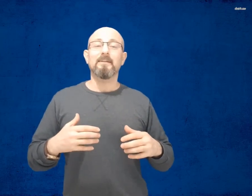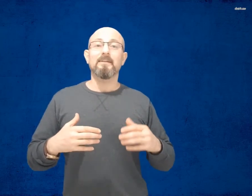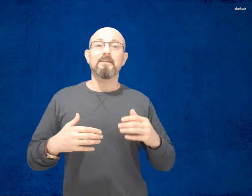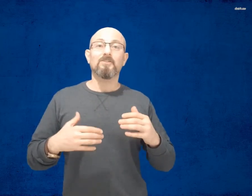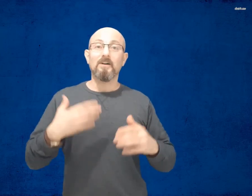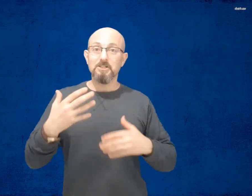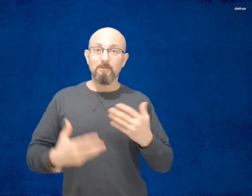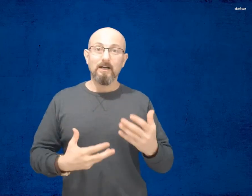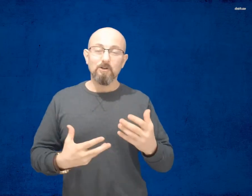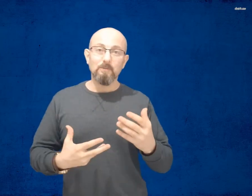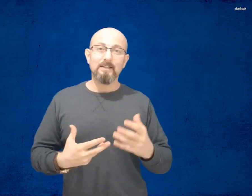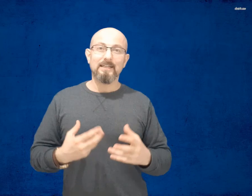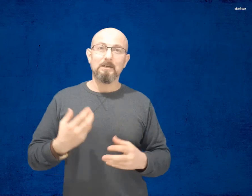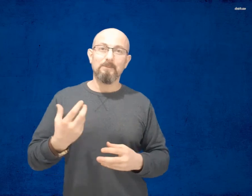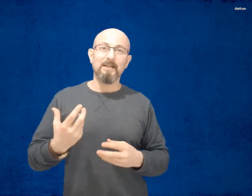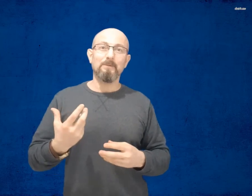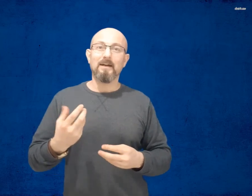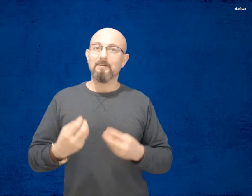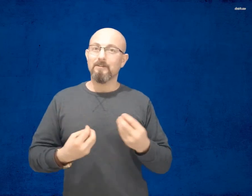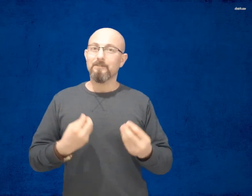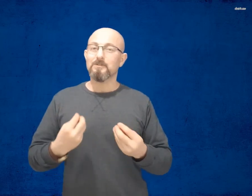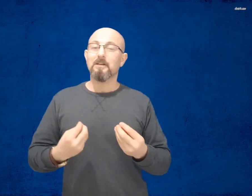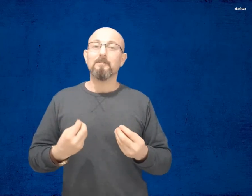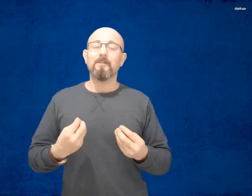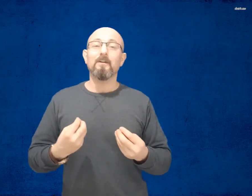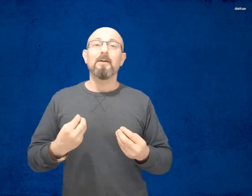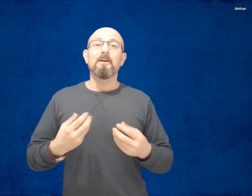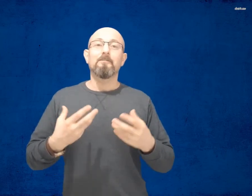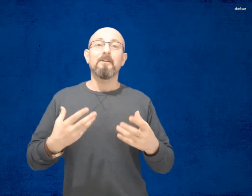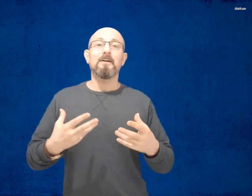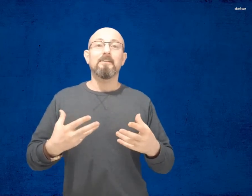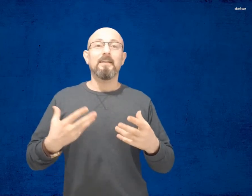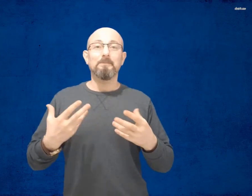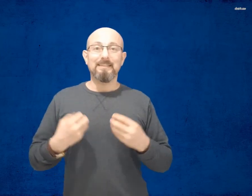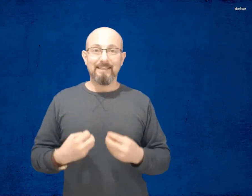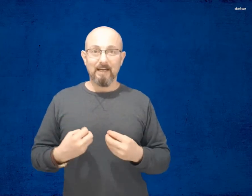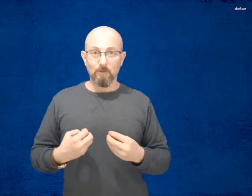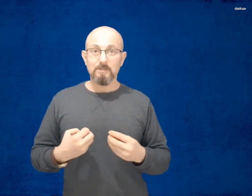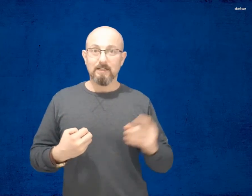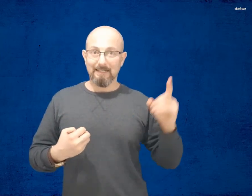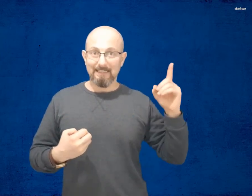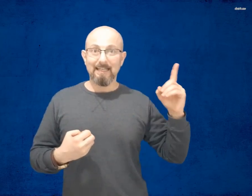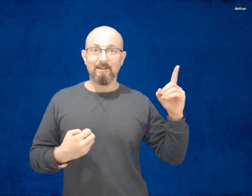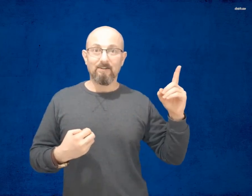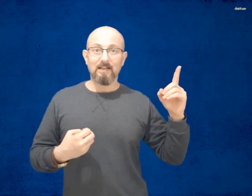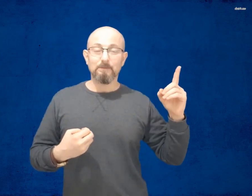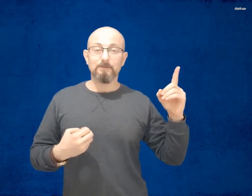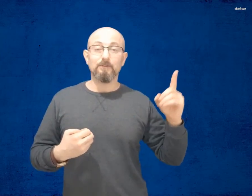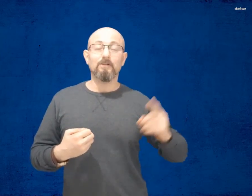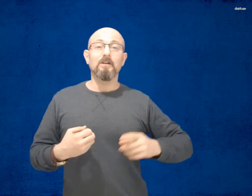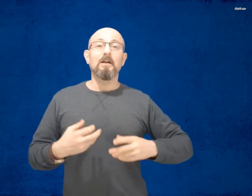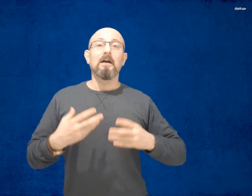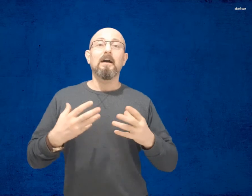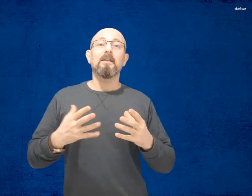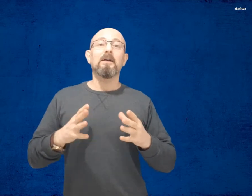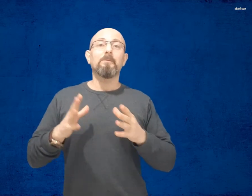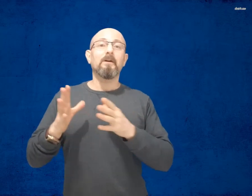تراجع معلوماتك بلعبة خفيفة الظريفة في لعننا لعبة الكاهوت رح يطلع لك الرابط فوق هاي لعبة